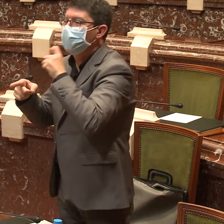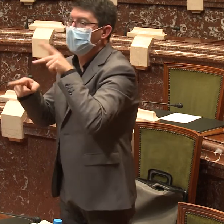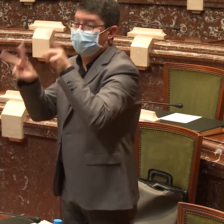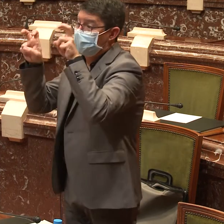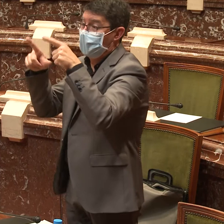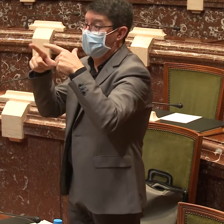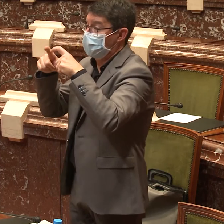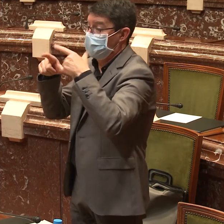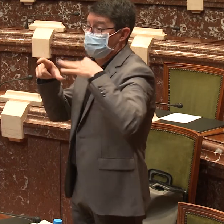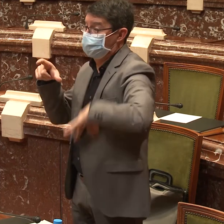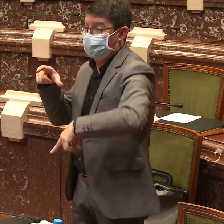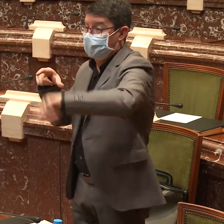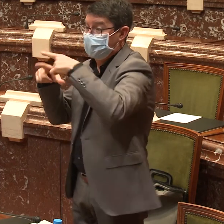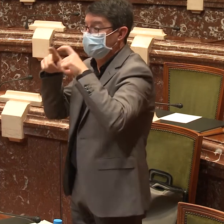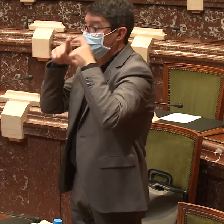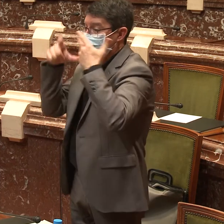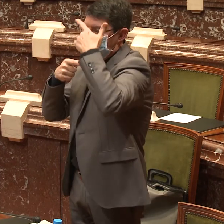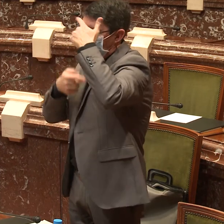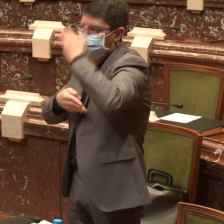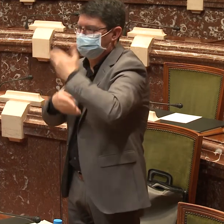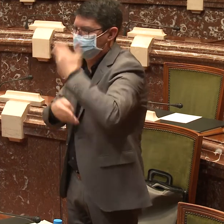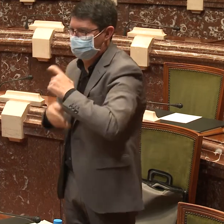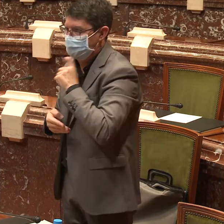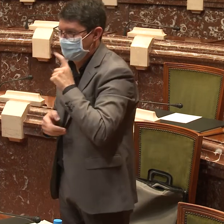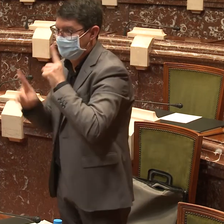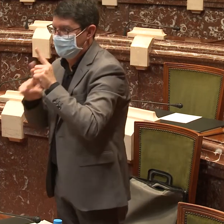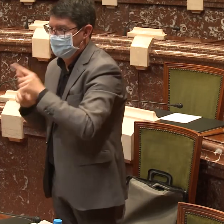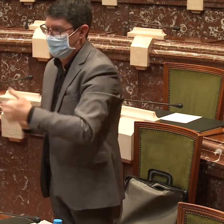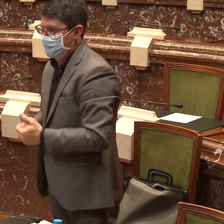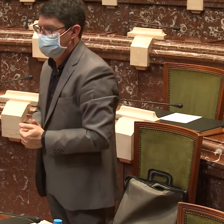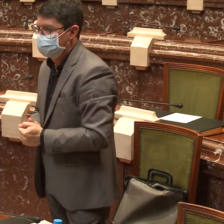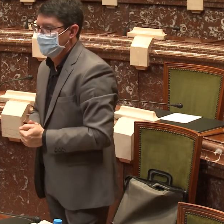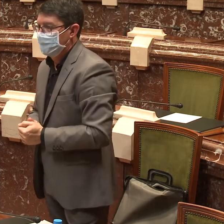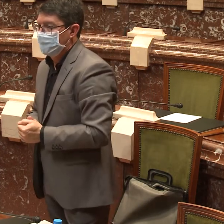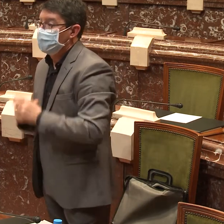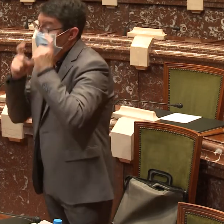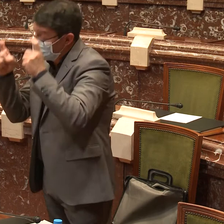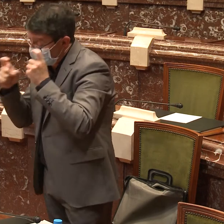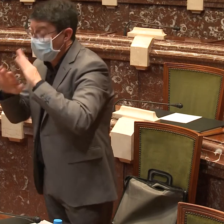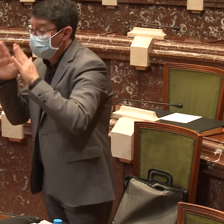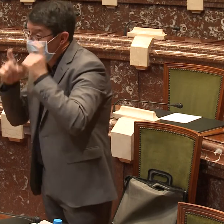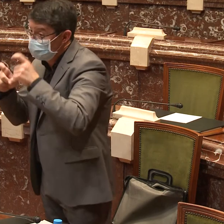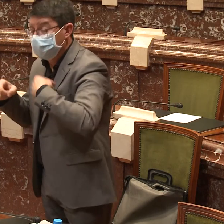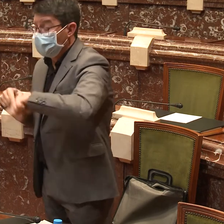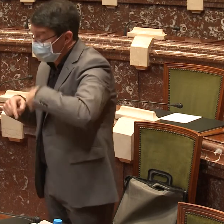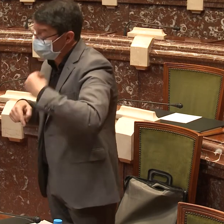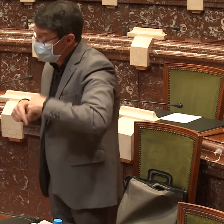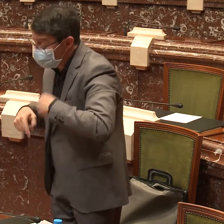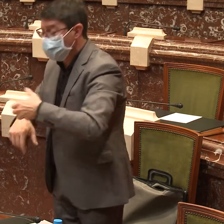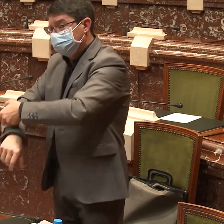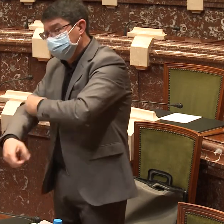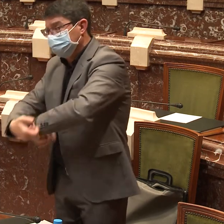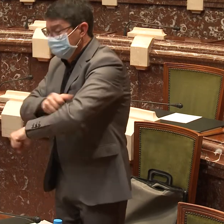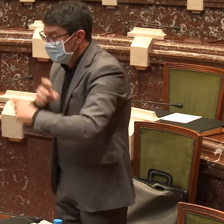También, hombre, se podría hacer recurso de la expresión facial, corporal, pero claro, al tener la cara tapada pues es un doble